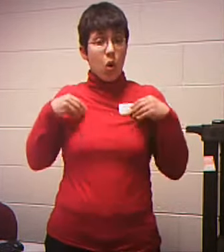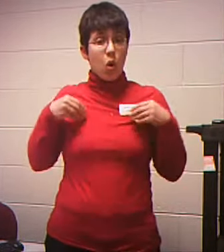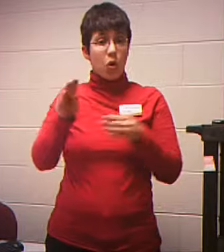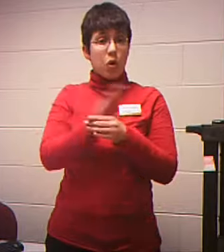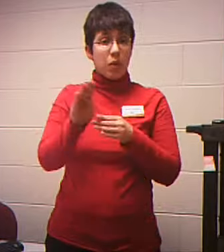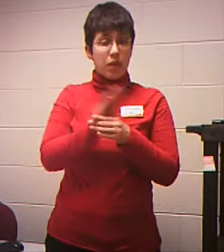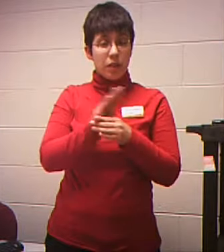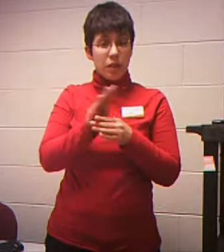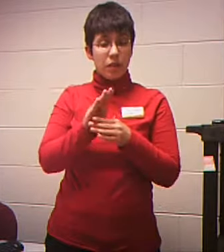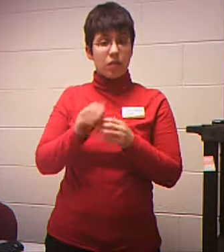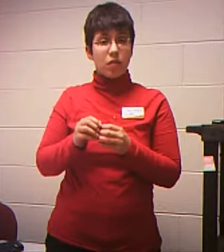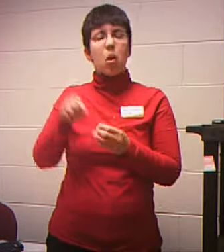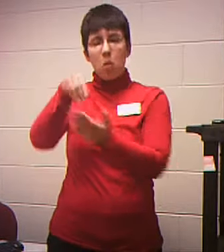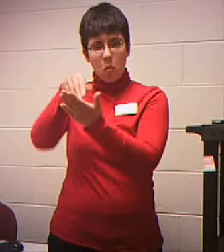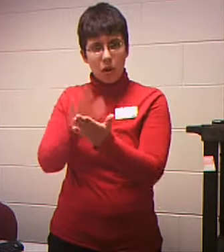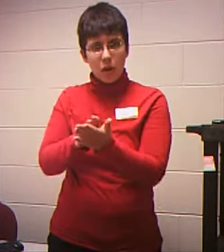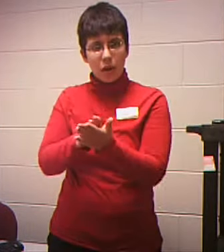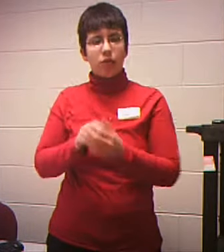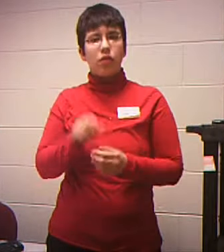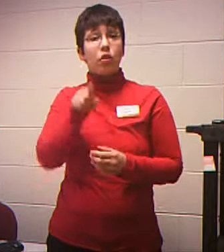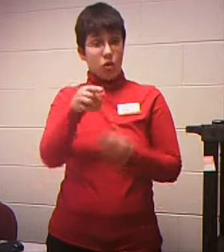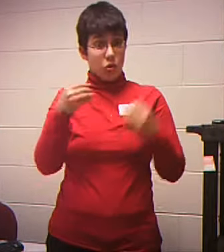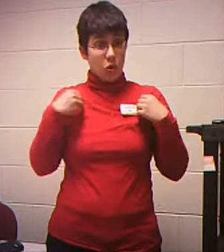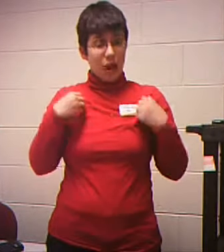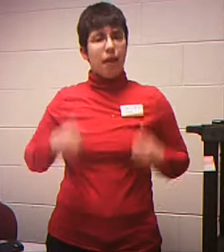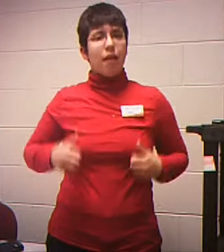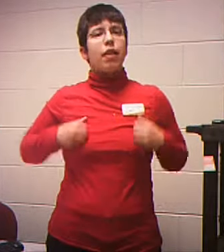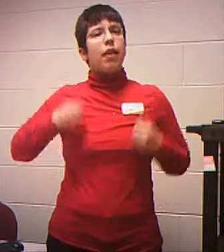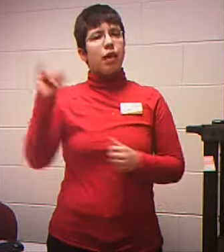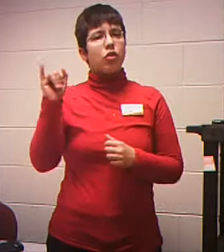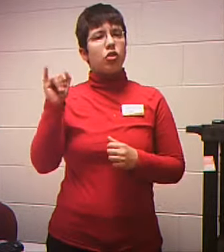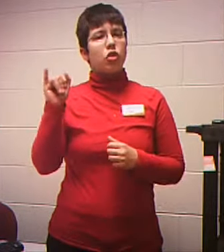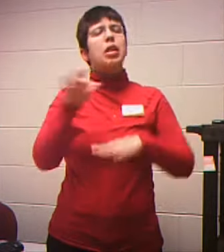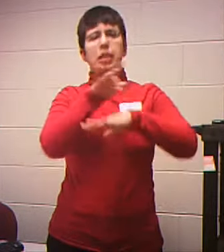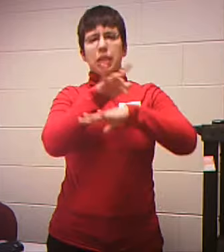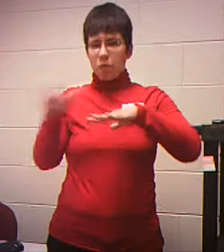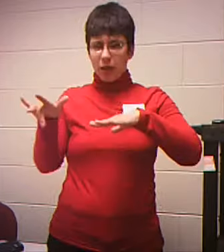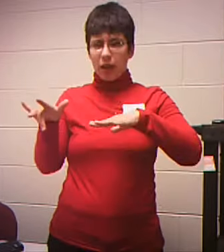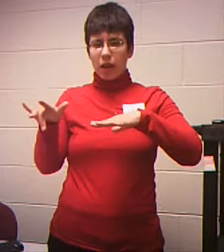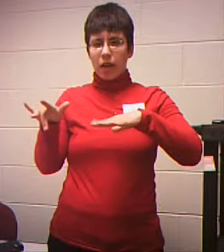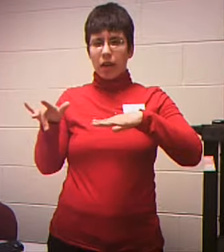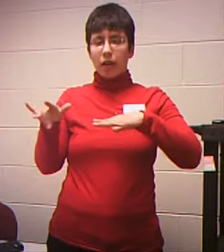Is As far as Life insurance Leave it blank Unless you have You know A lot of Cash value There